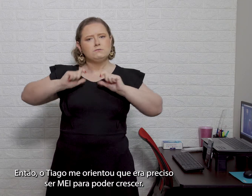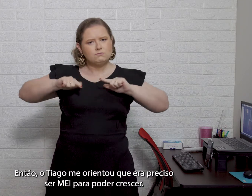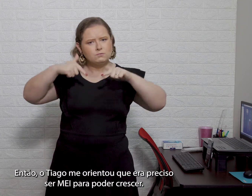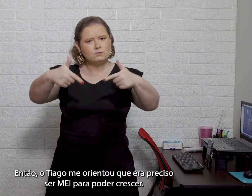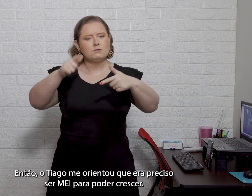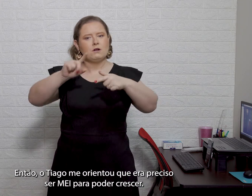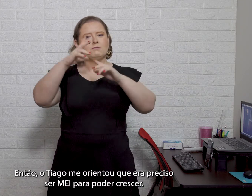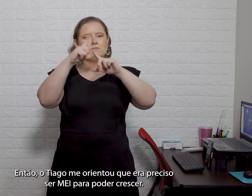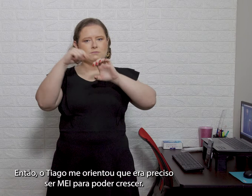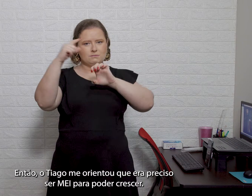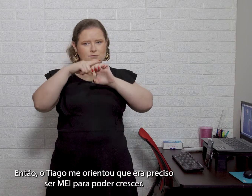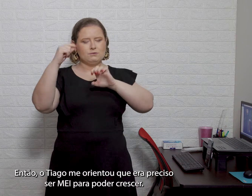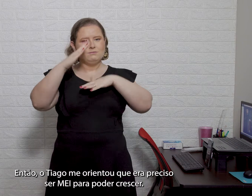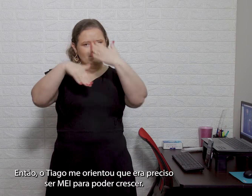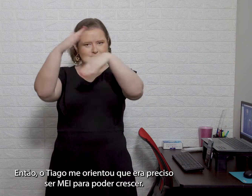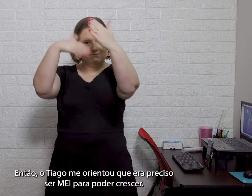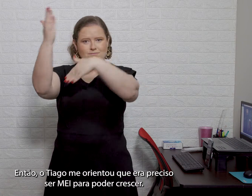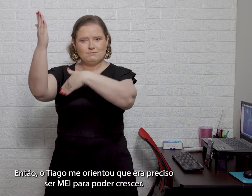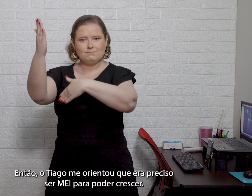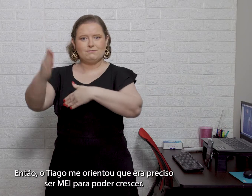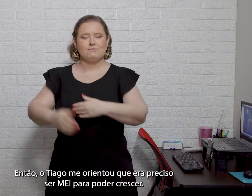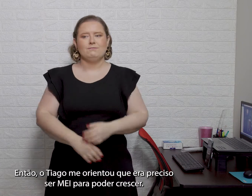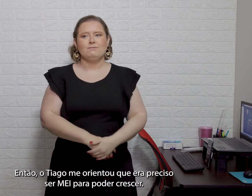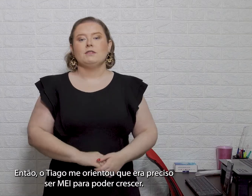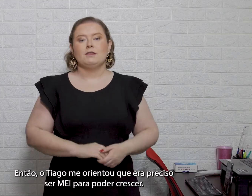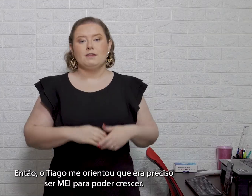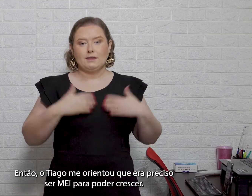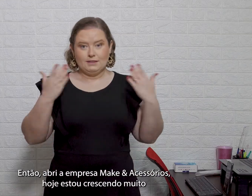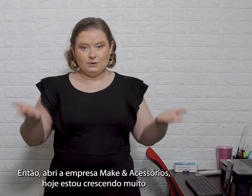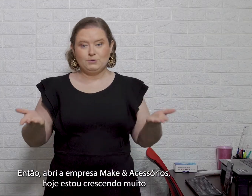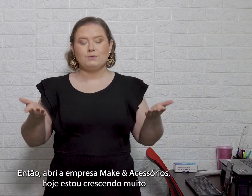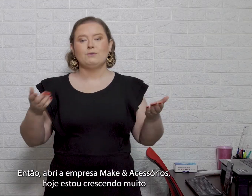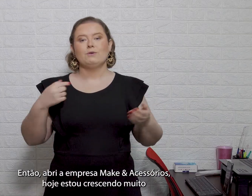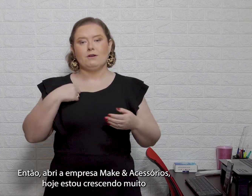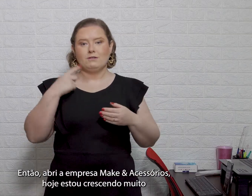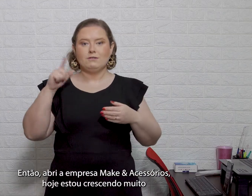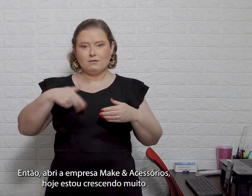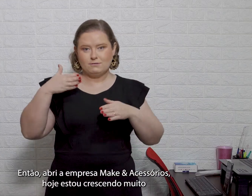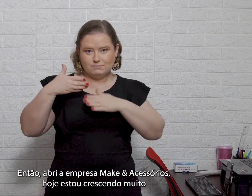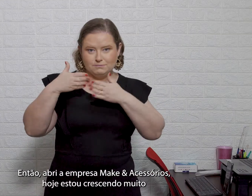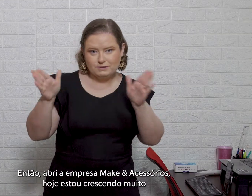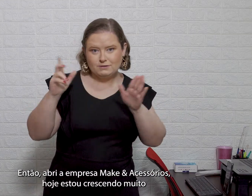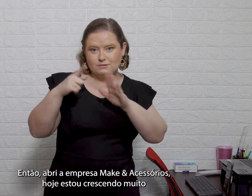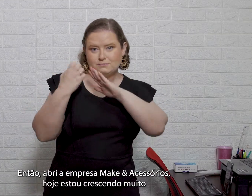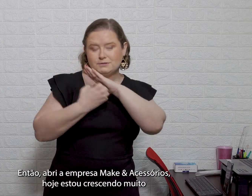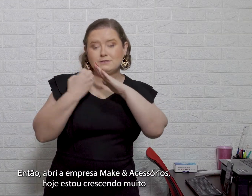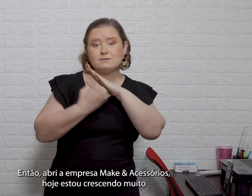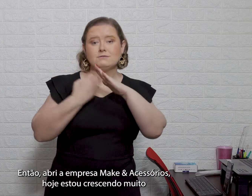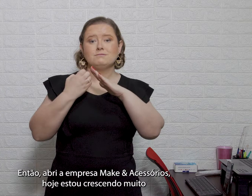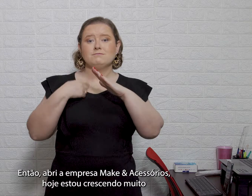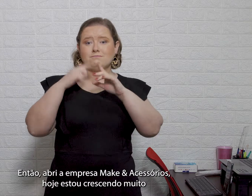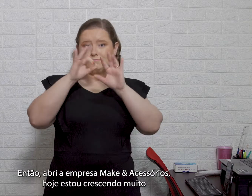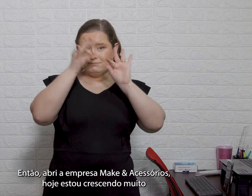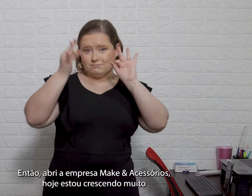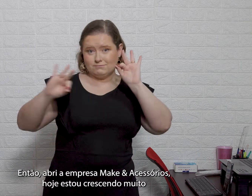MEI para poder crescer. Então, abri a empresa Make e Acessórios